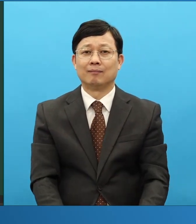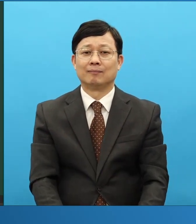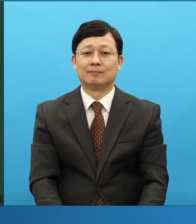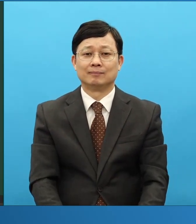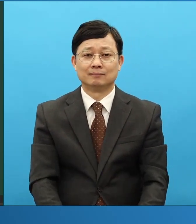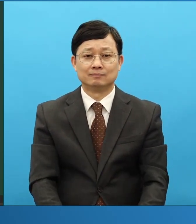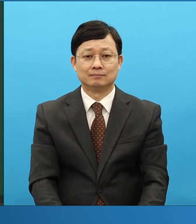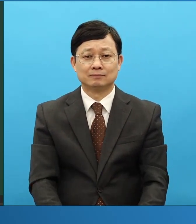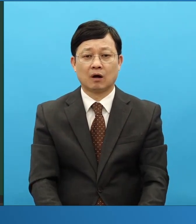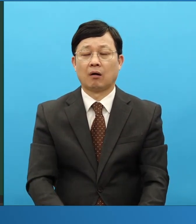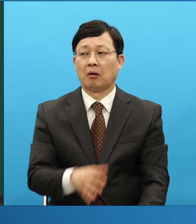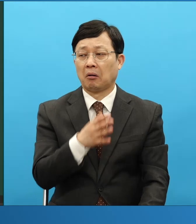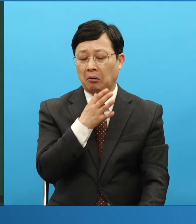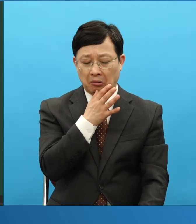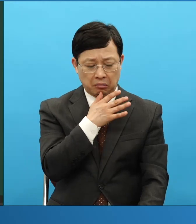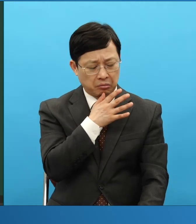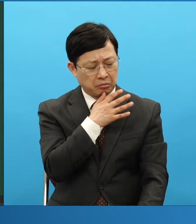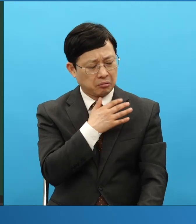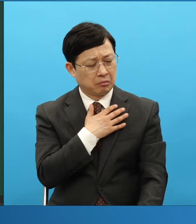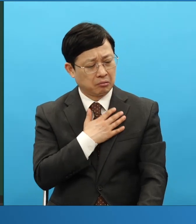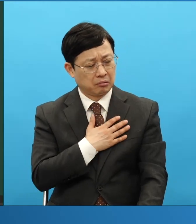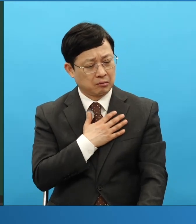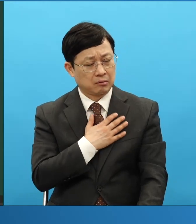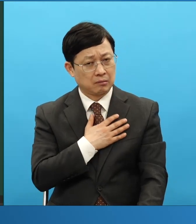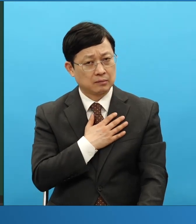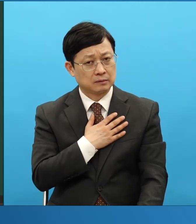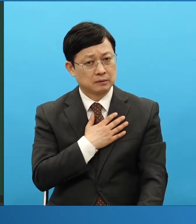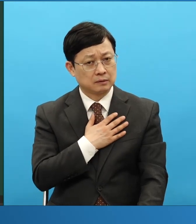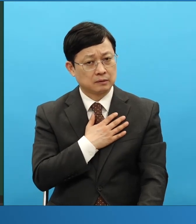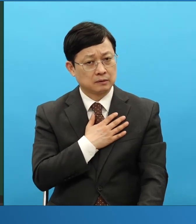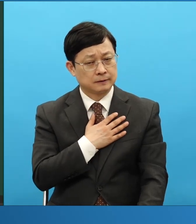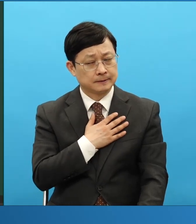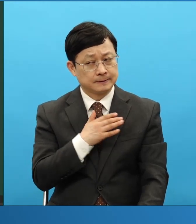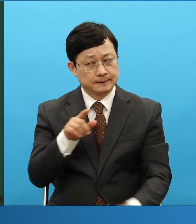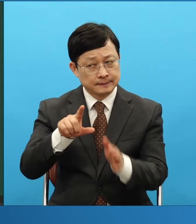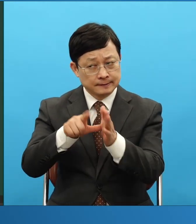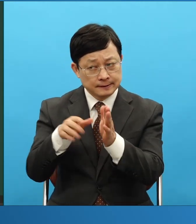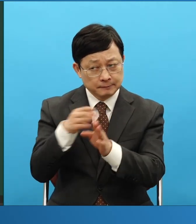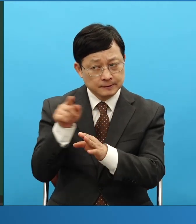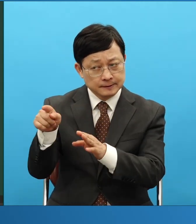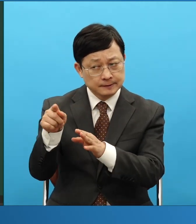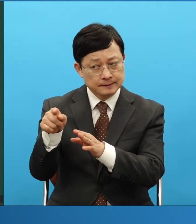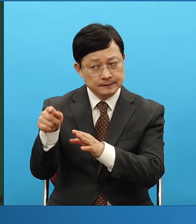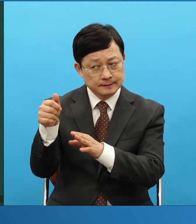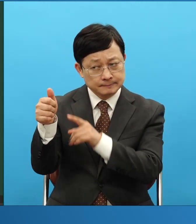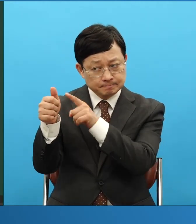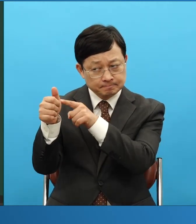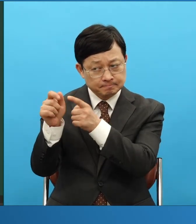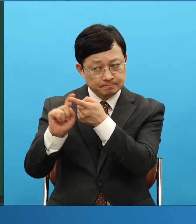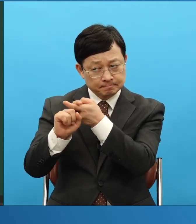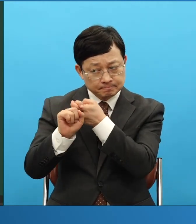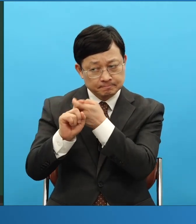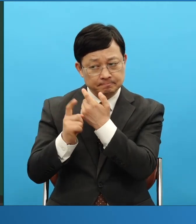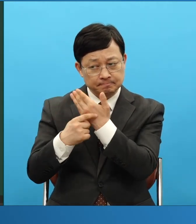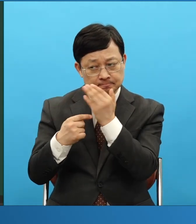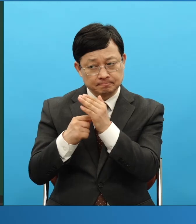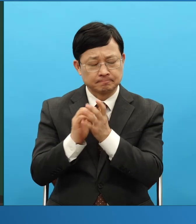그랬구나 그에 대해서는 이제 관심을 가졌죠 기도하는데, 이제 대학 1학년이요